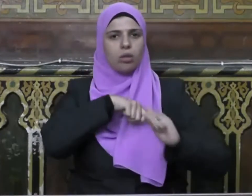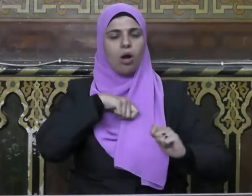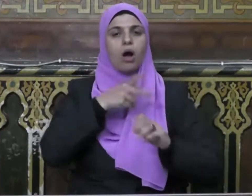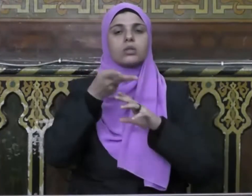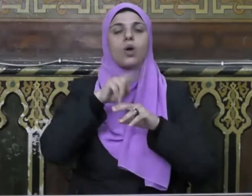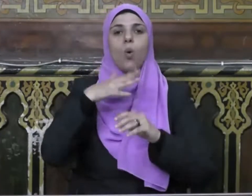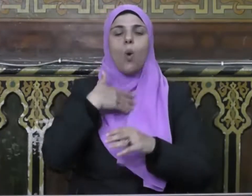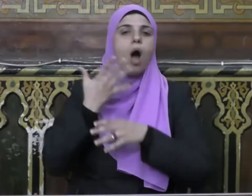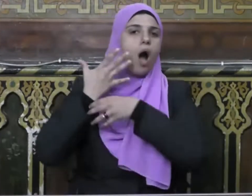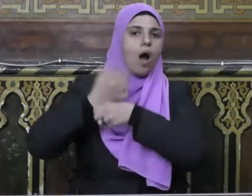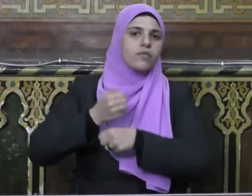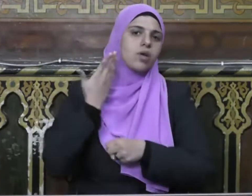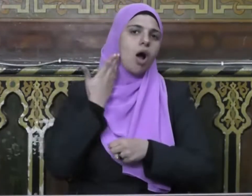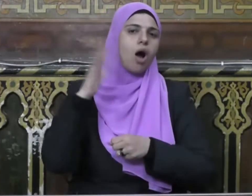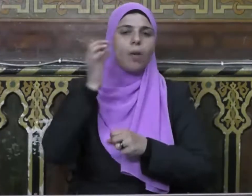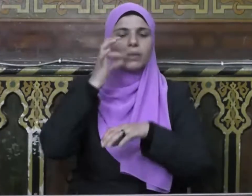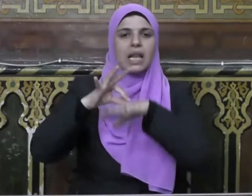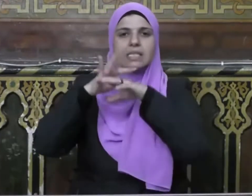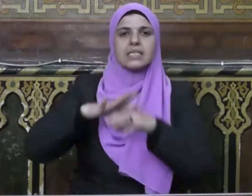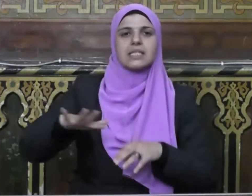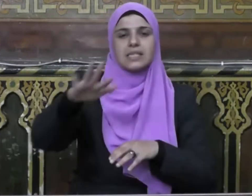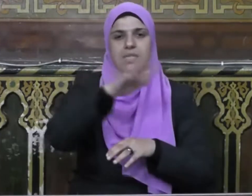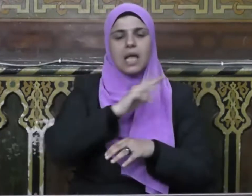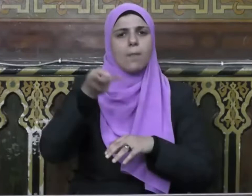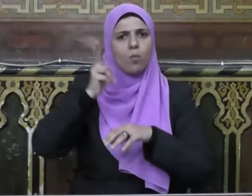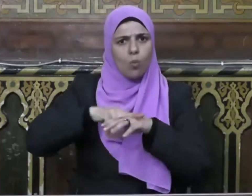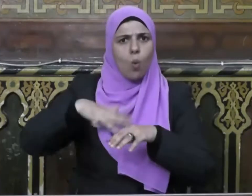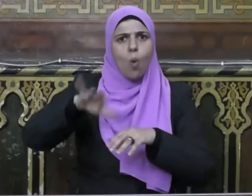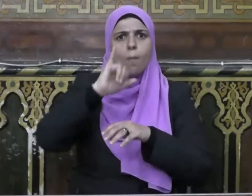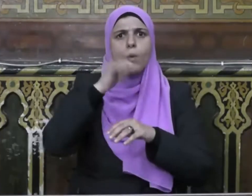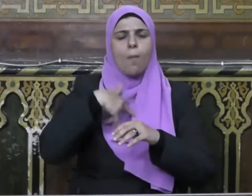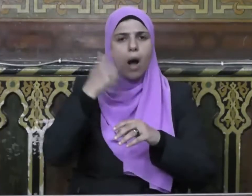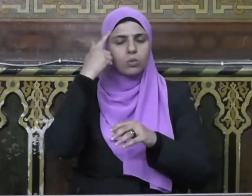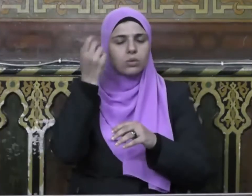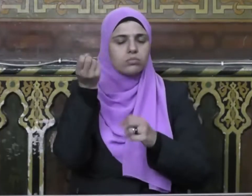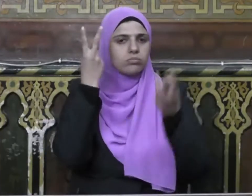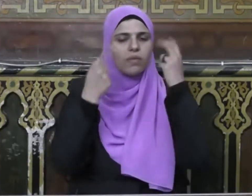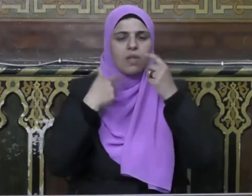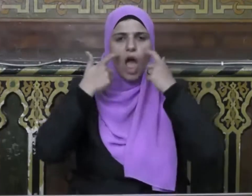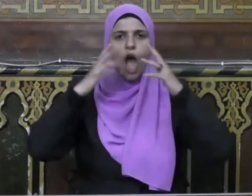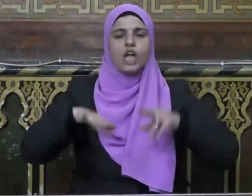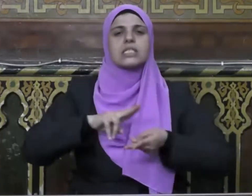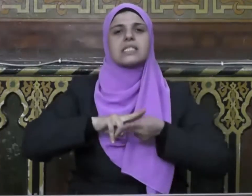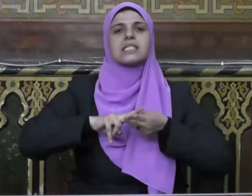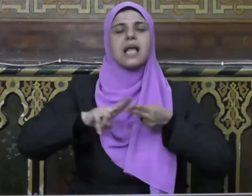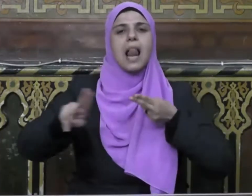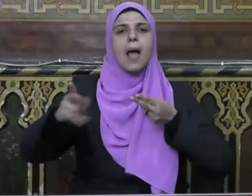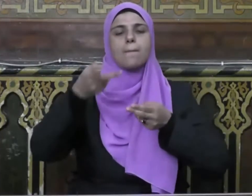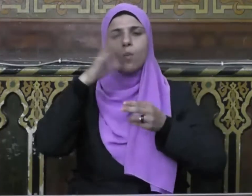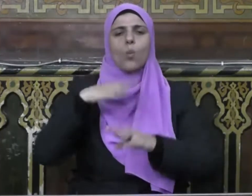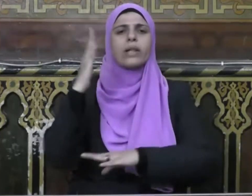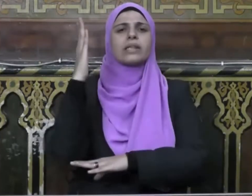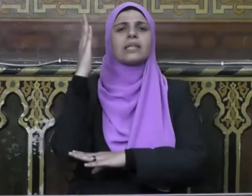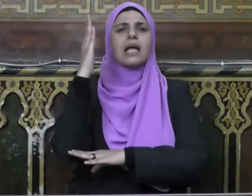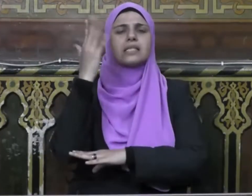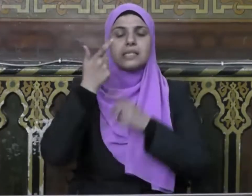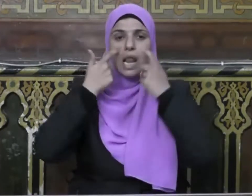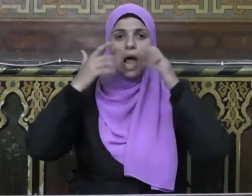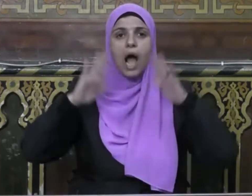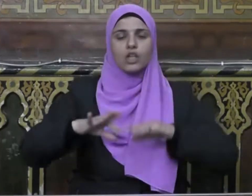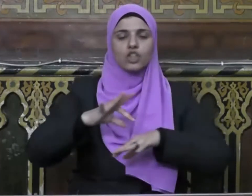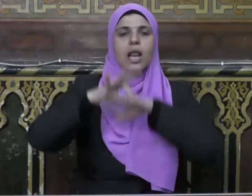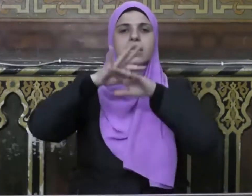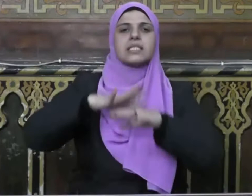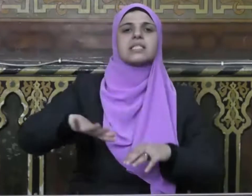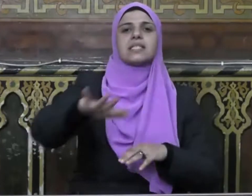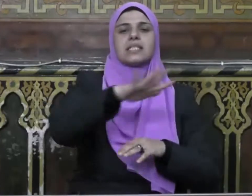الاعتقاد وحفظ الكرامة الإنسانية وترسيخًا لفقه التعايش السلمي وتأسيسًا